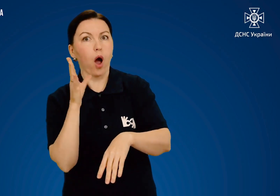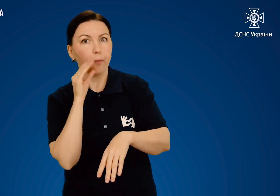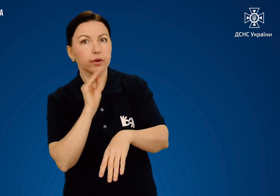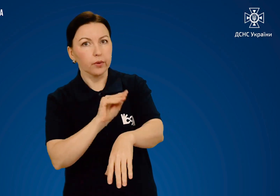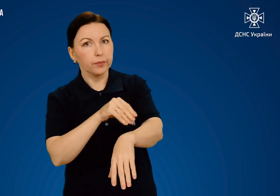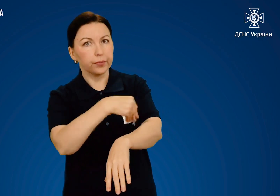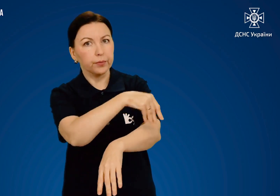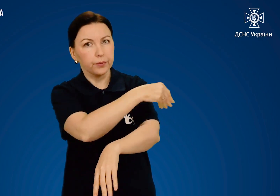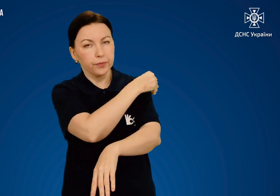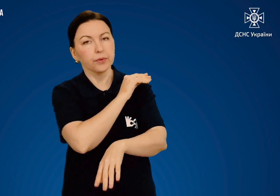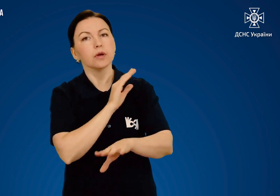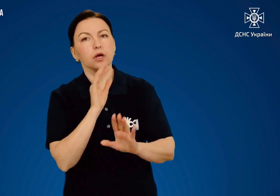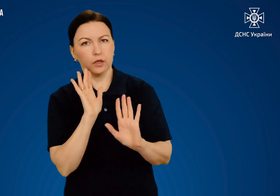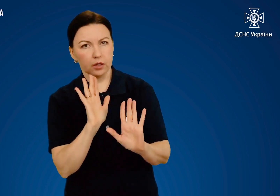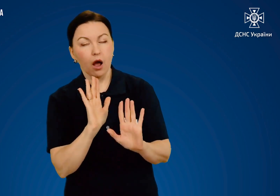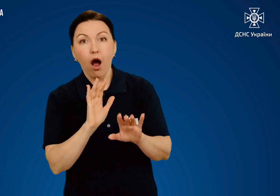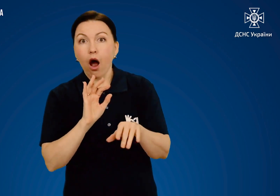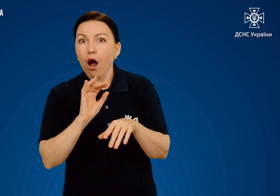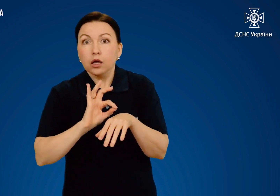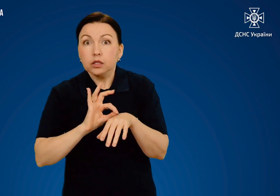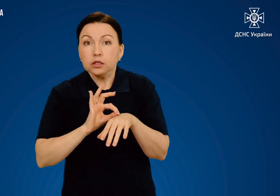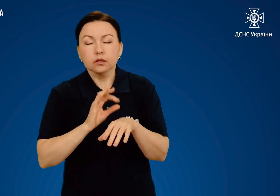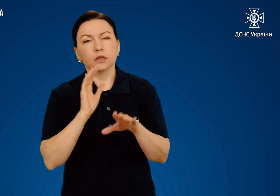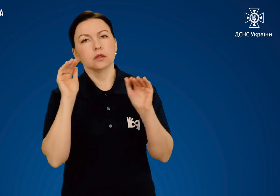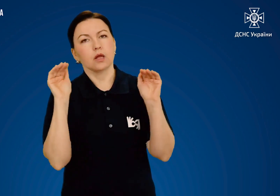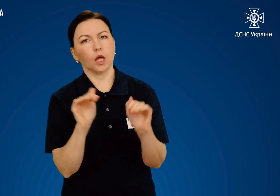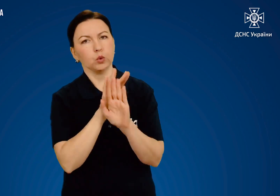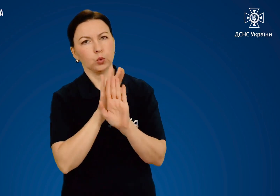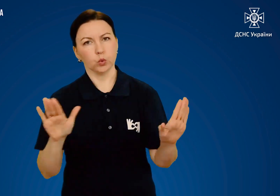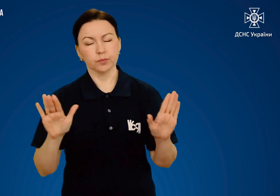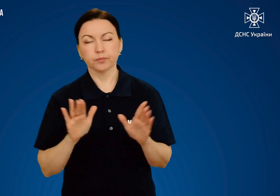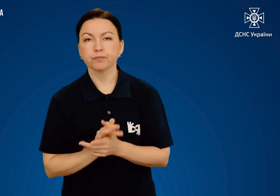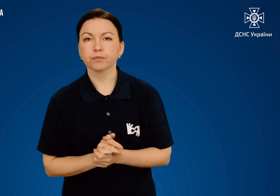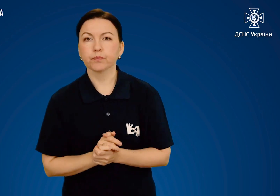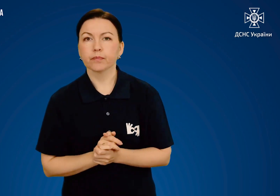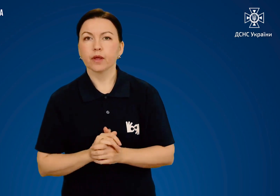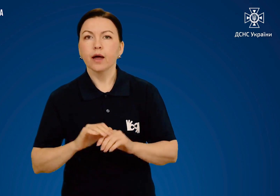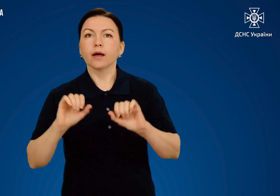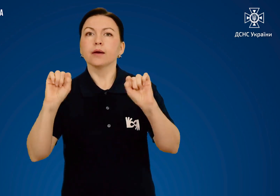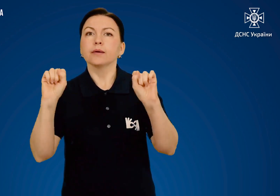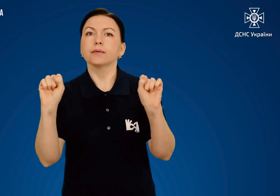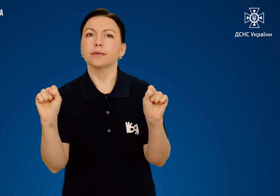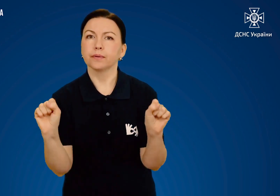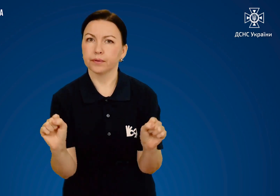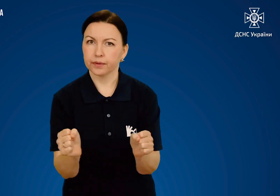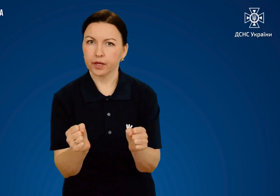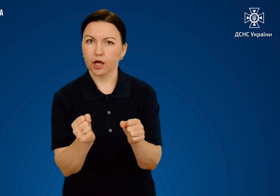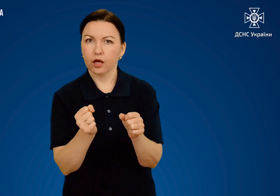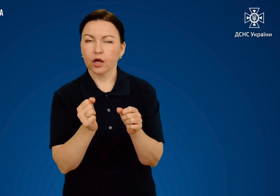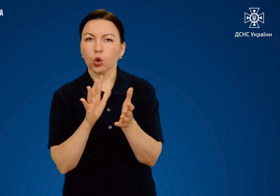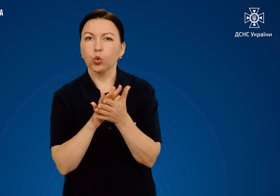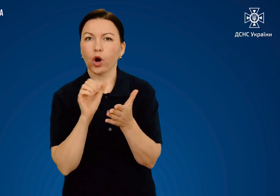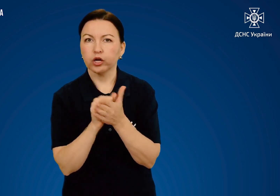елементи, які зможете, без зусилля. Охолодження уражених ділянок